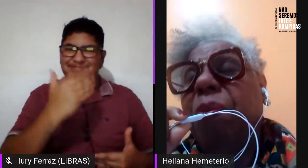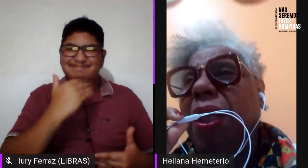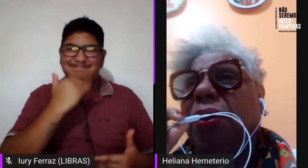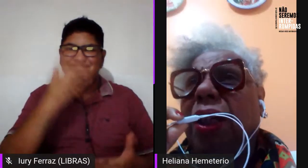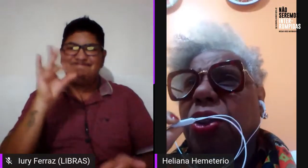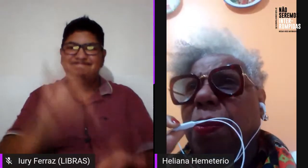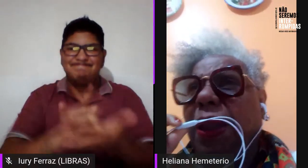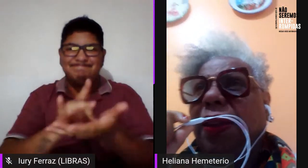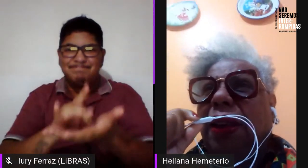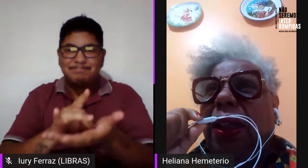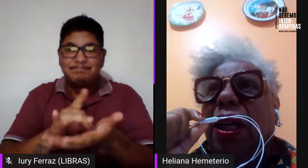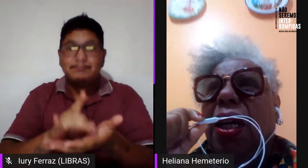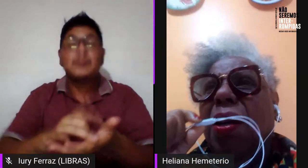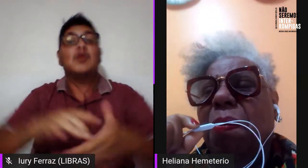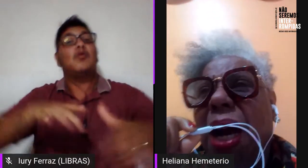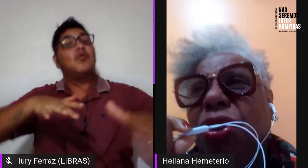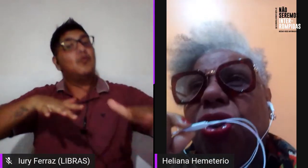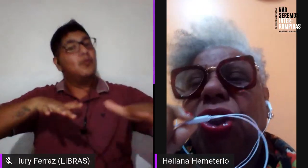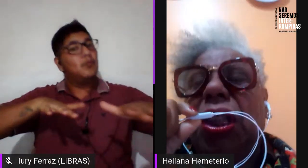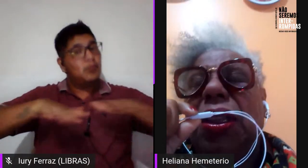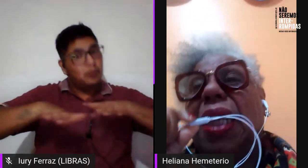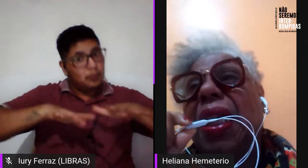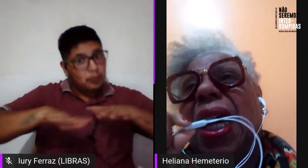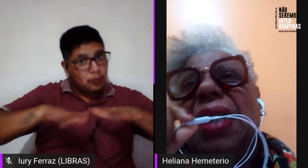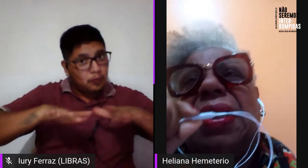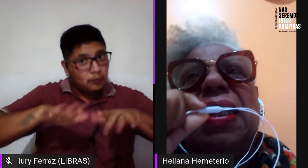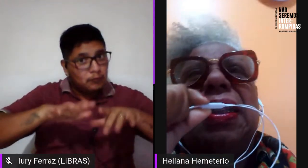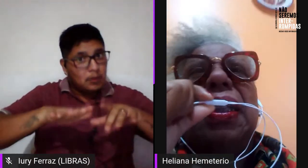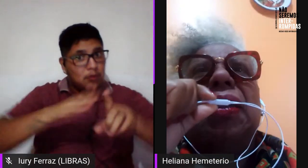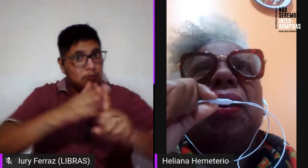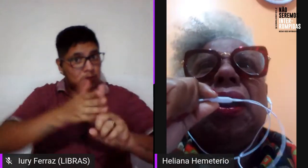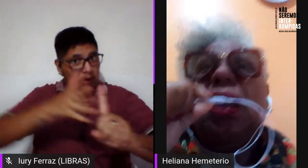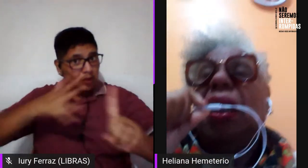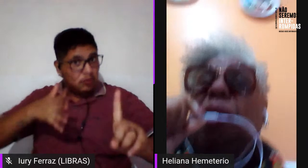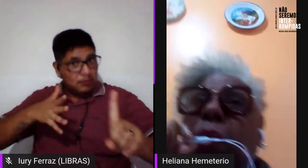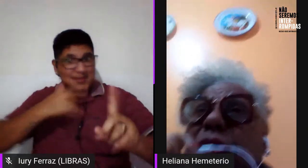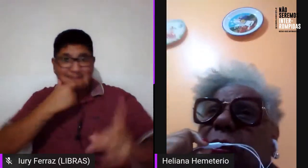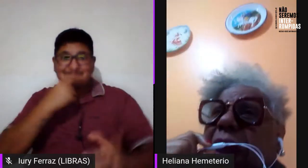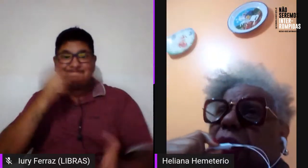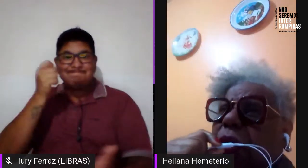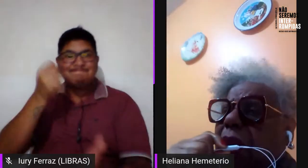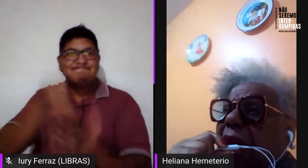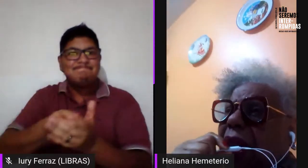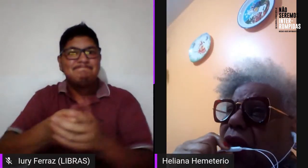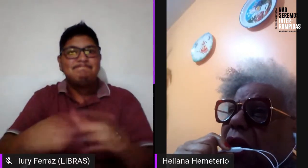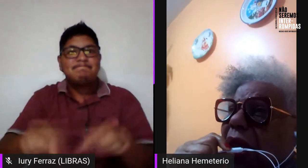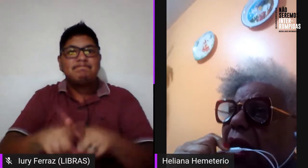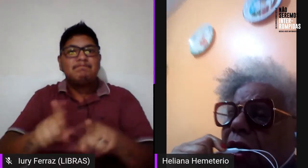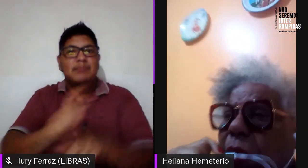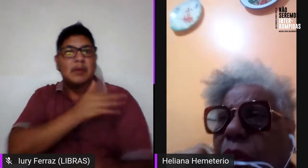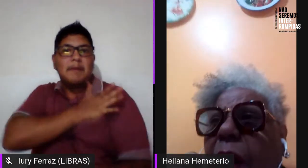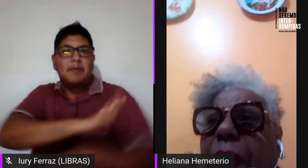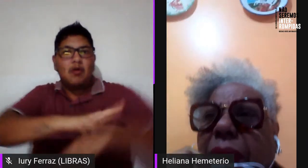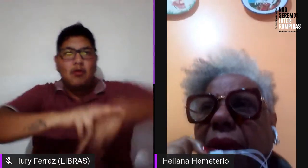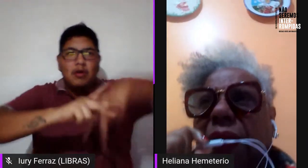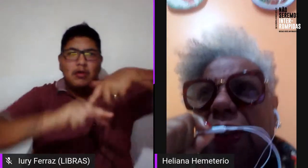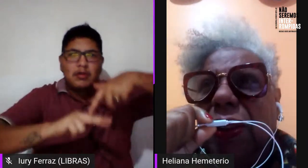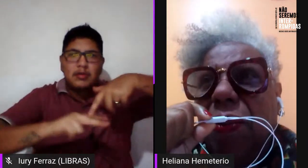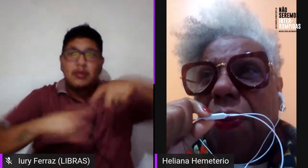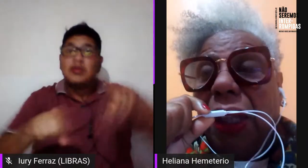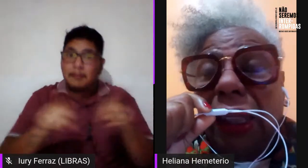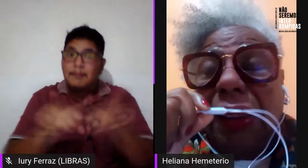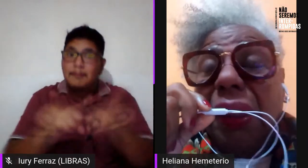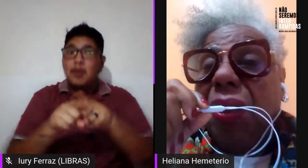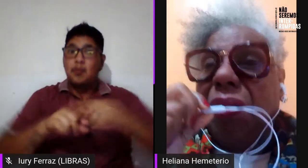o movimento LGBT machista e racista e o movimento de mulheres negras lesbofóbicos.